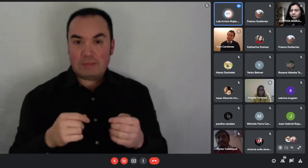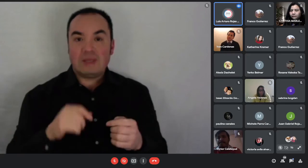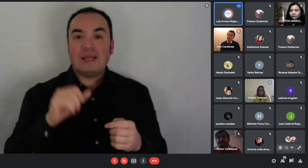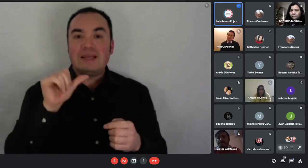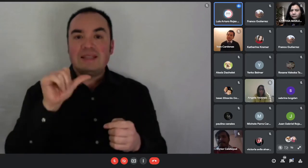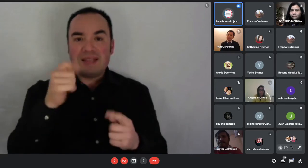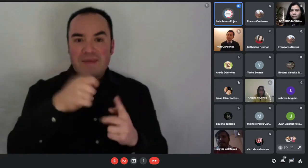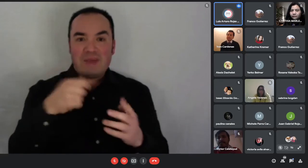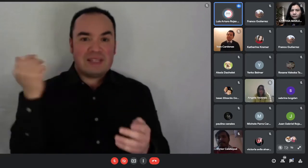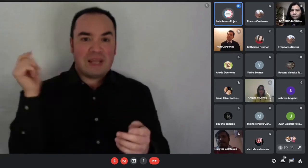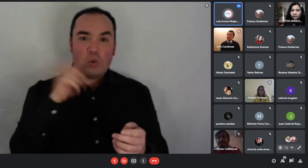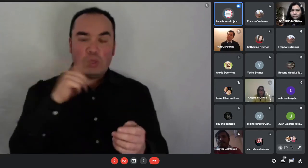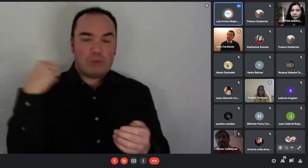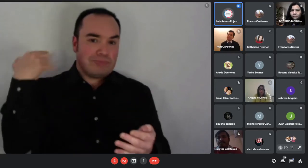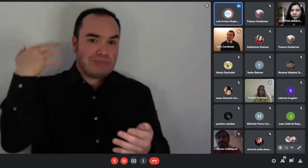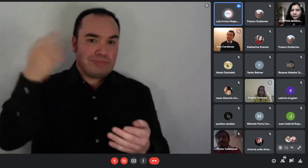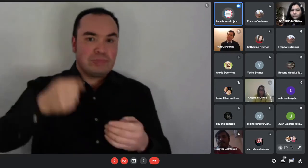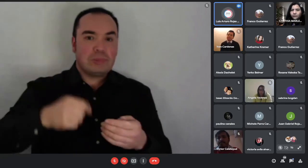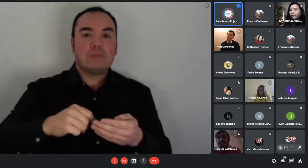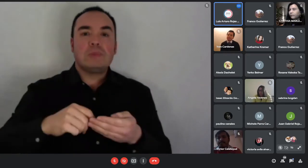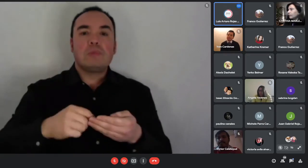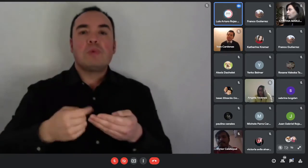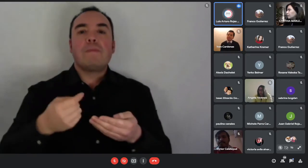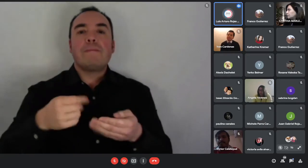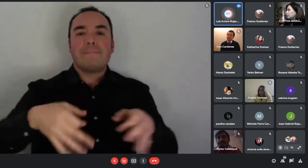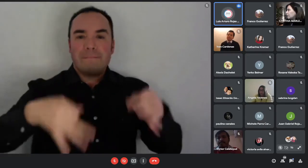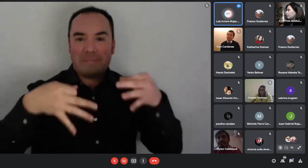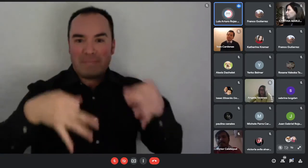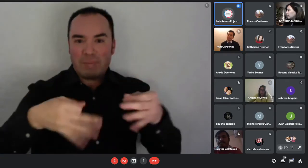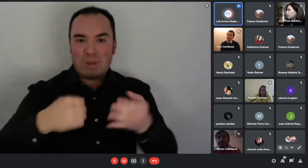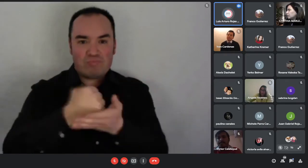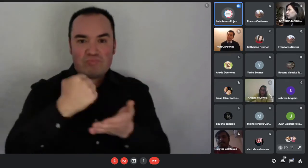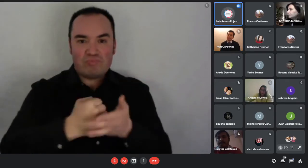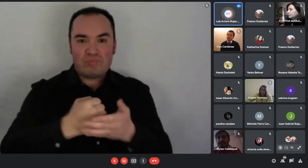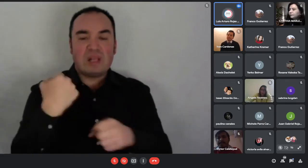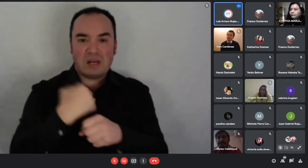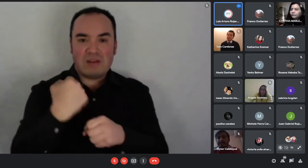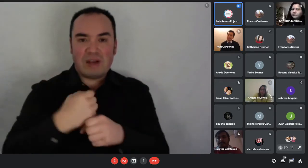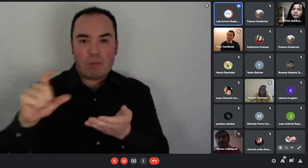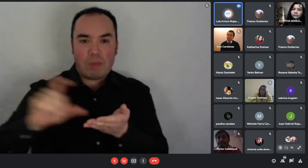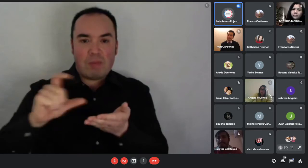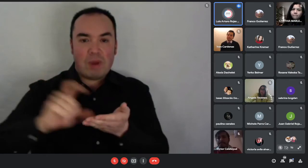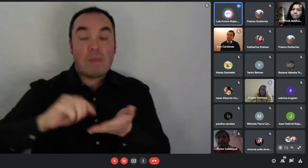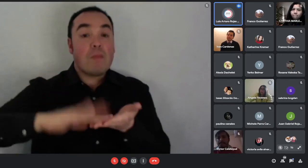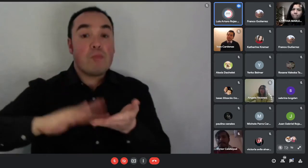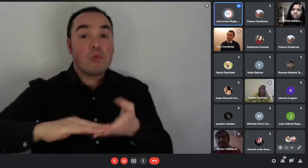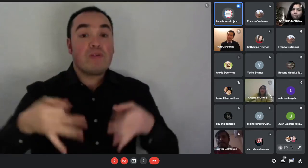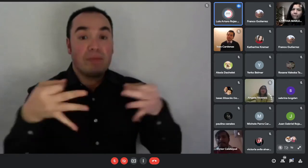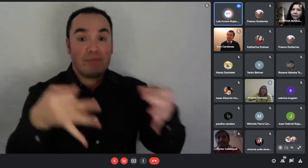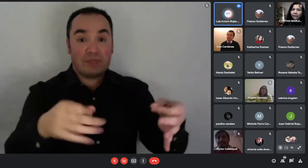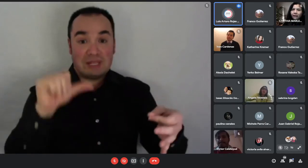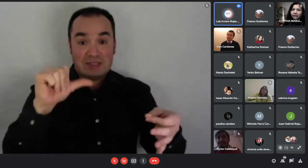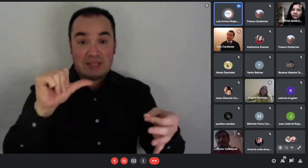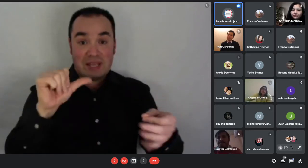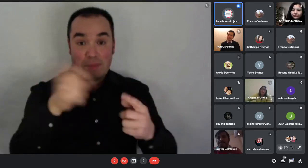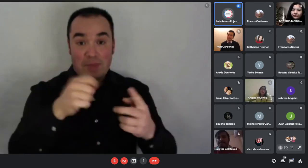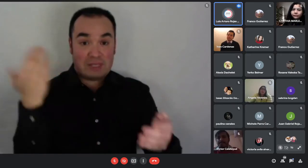cuáles son los recursos que están generando, nosotros tomamos estas seis últimas liquidaciones, las sumamos y las dividimos por seis